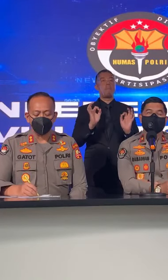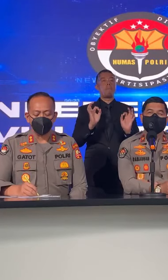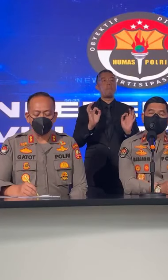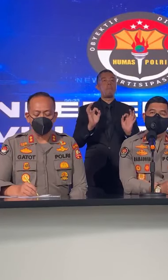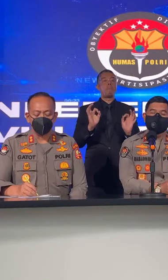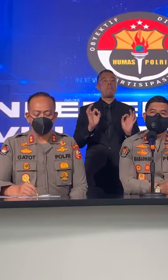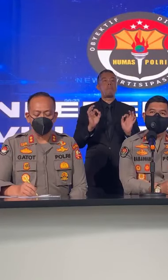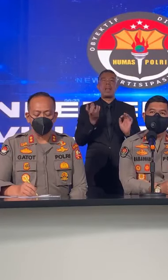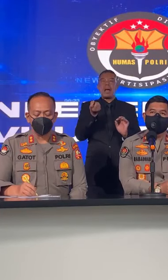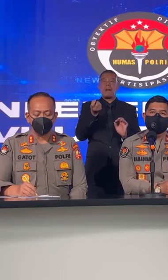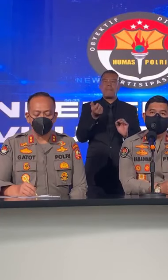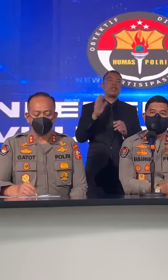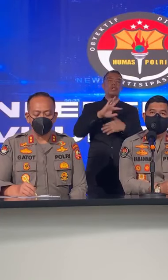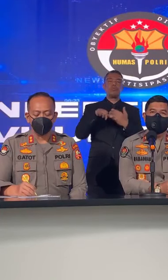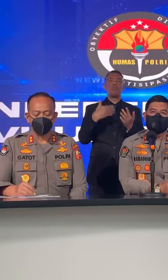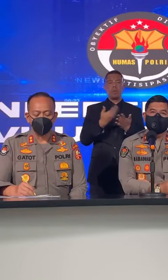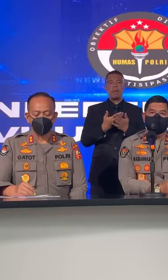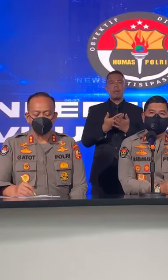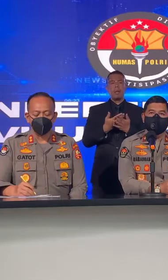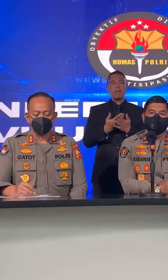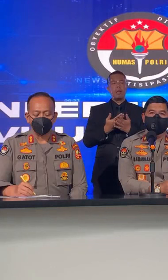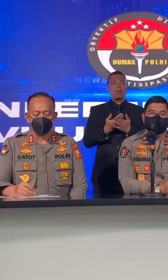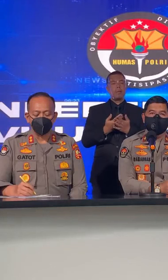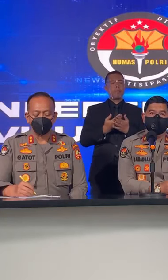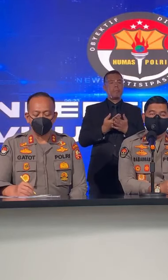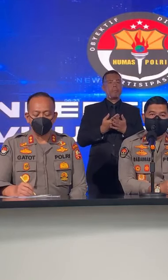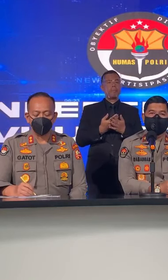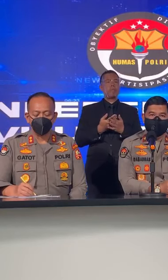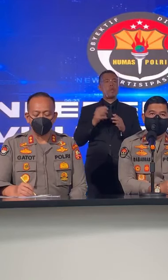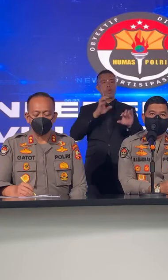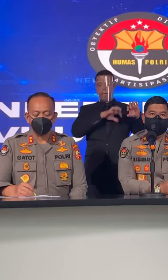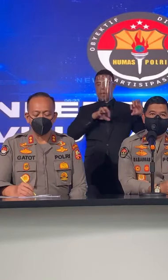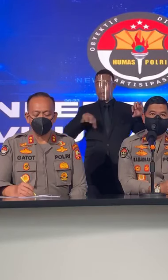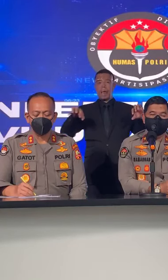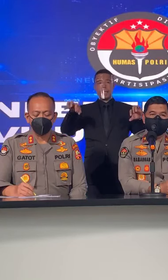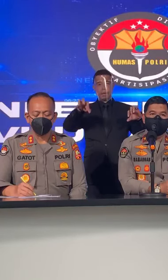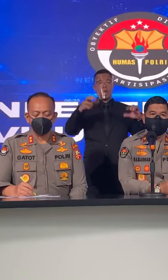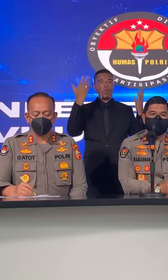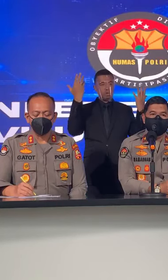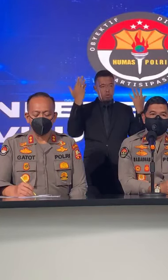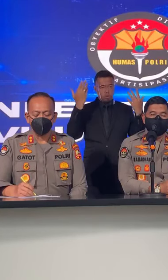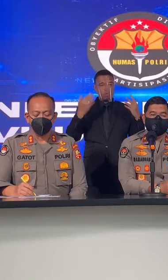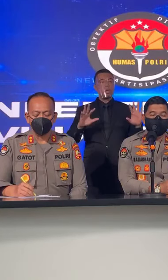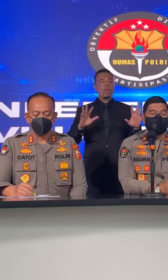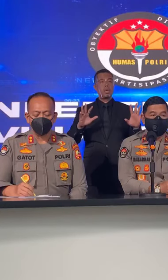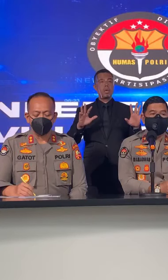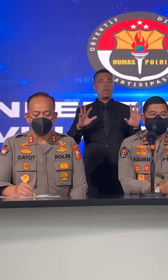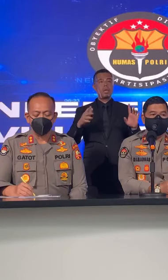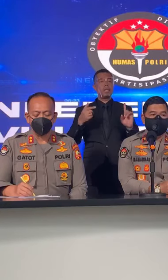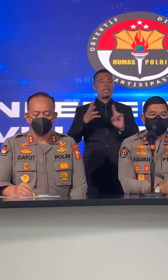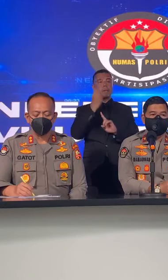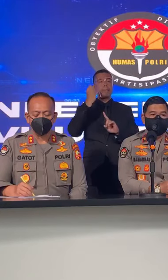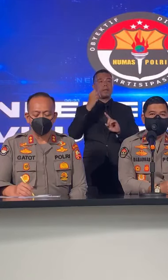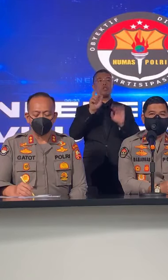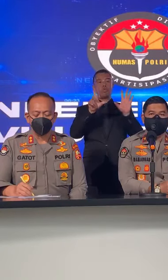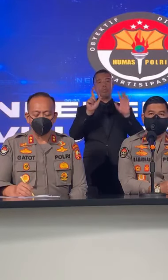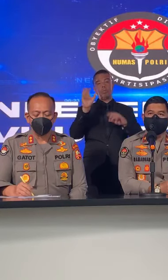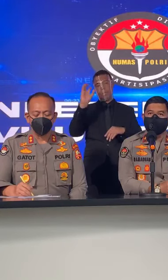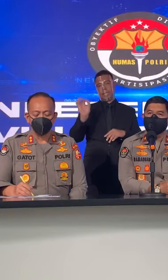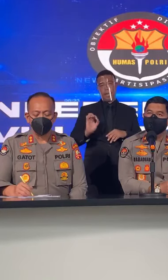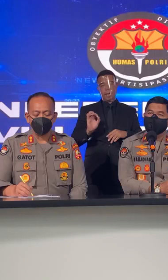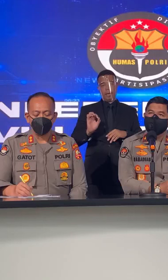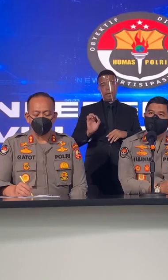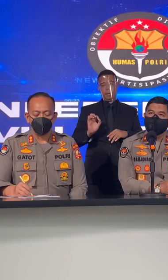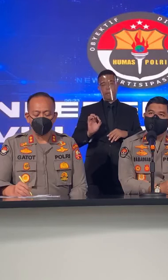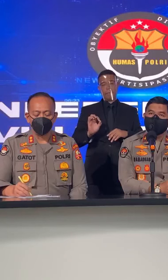Hampir Semua Wilayah Sudah Capayannya Mencapai 70%